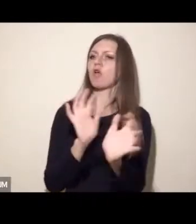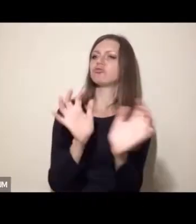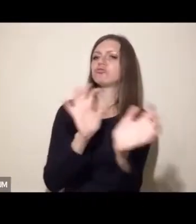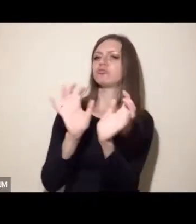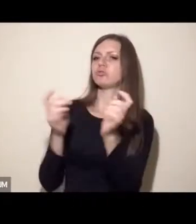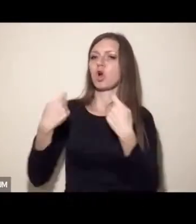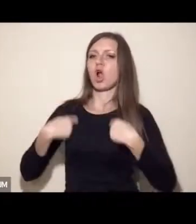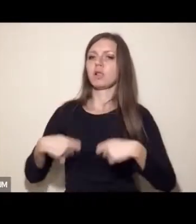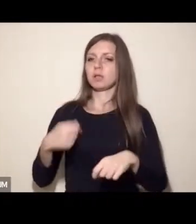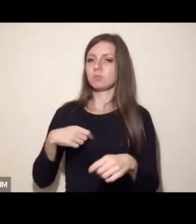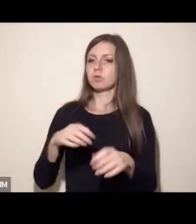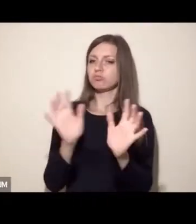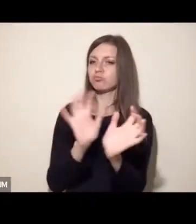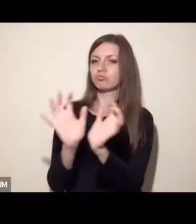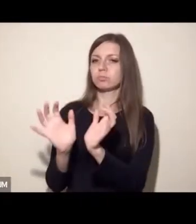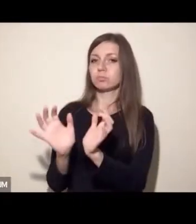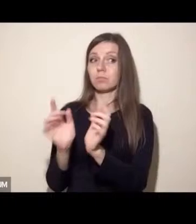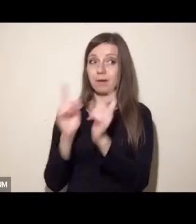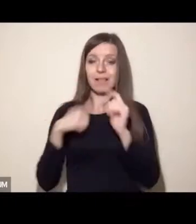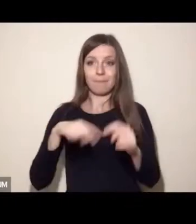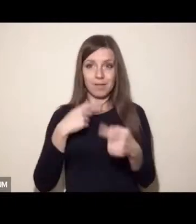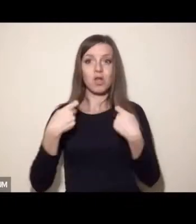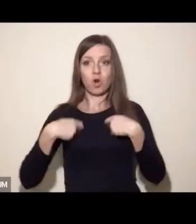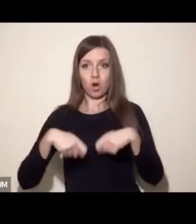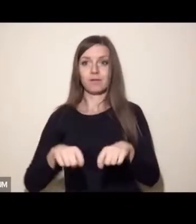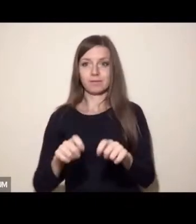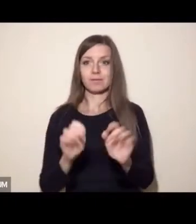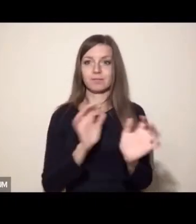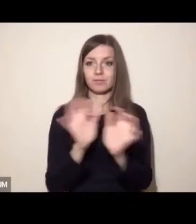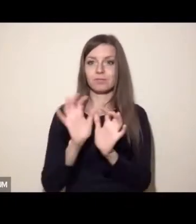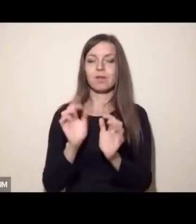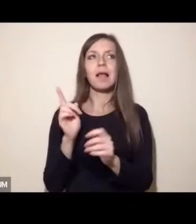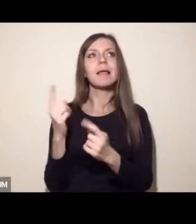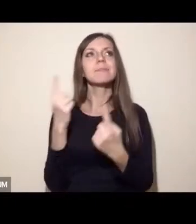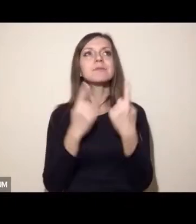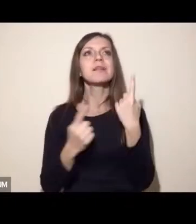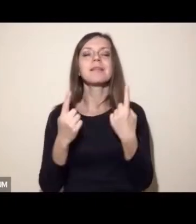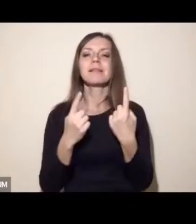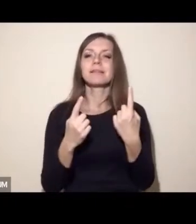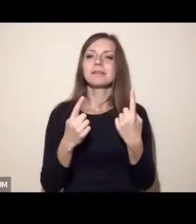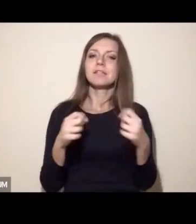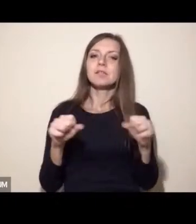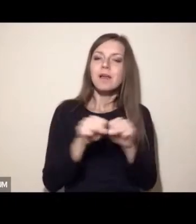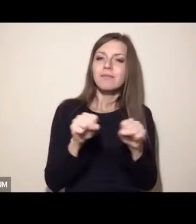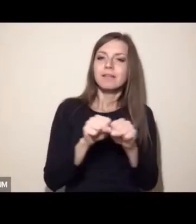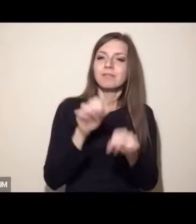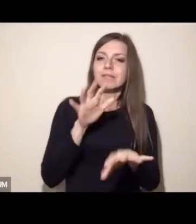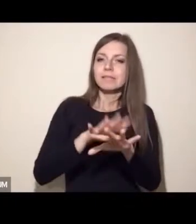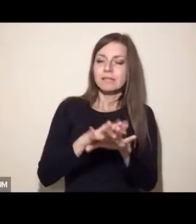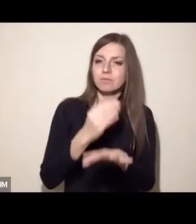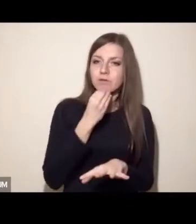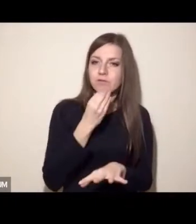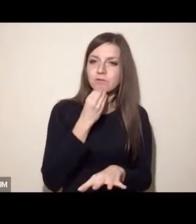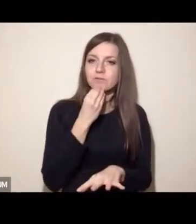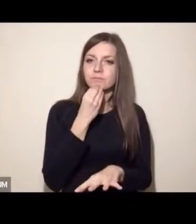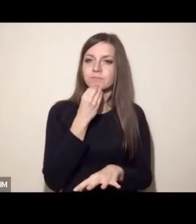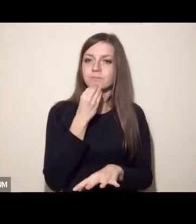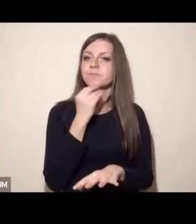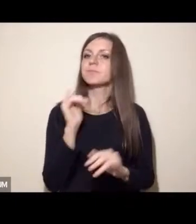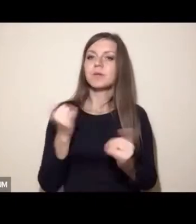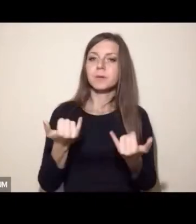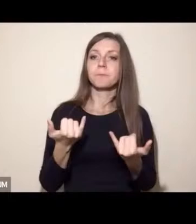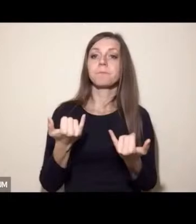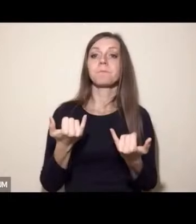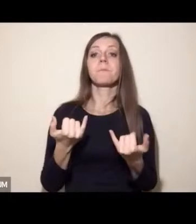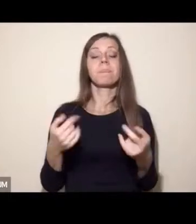rolnikach. Jednak sprawiedliwe przejście na bardziej zrównoważony system żywnościowy obejmowałoby również